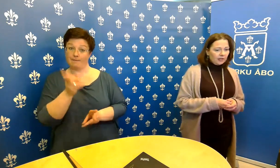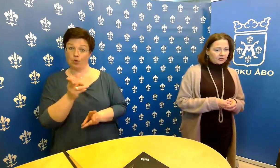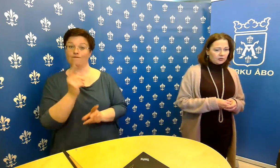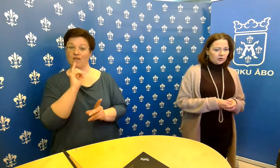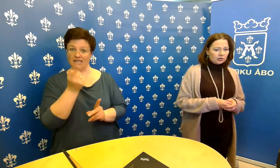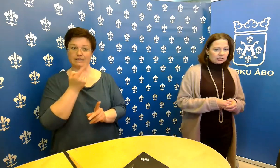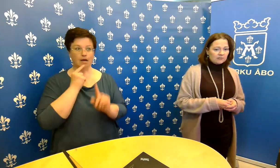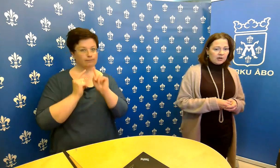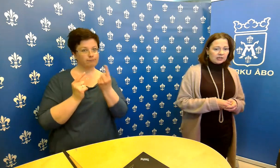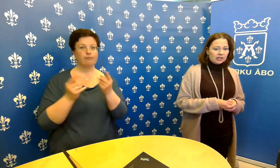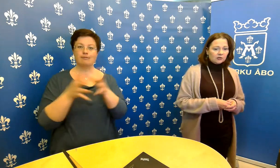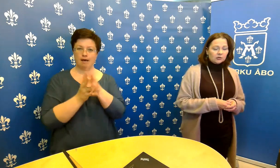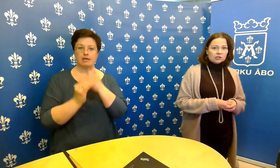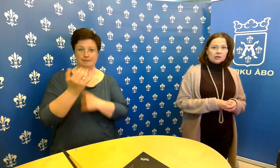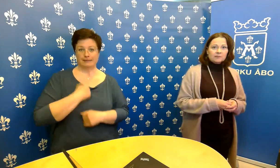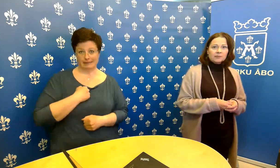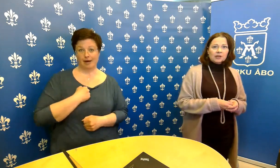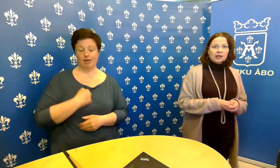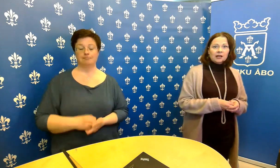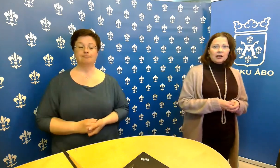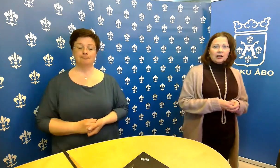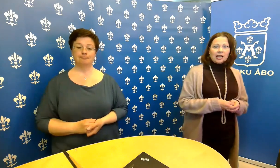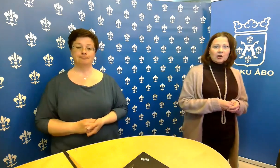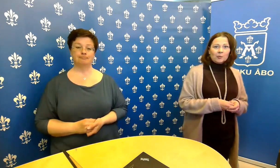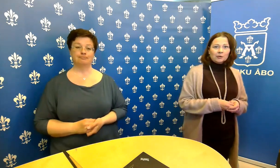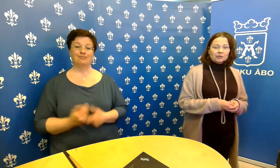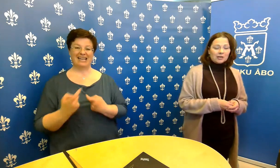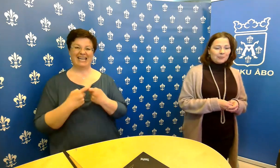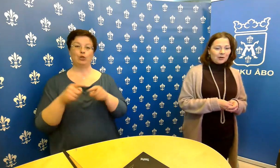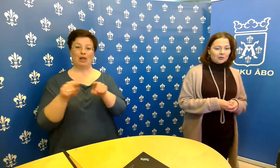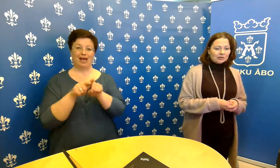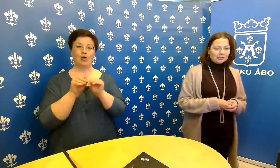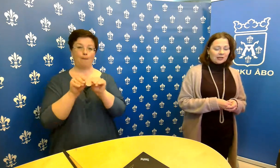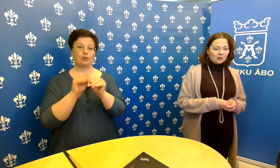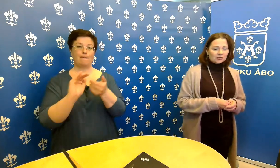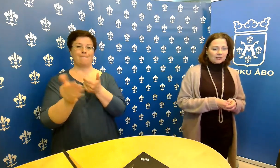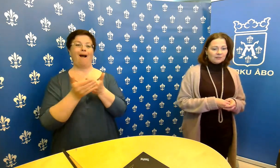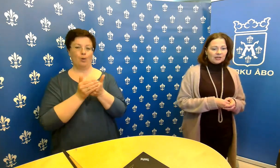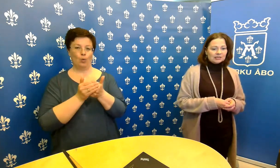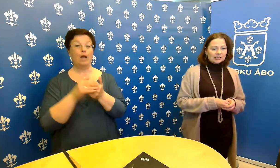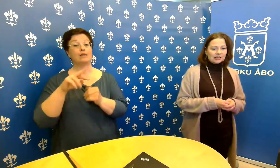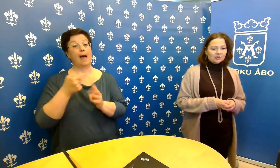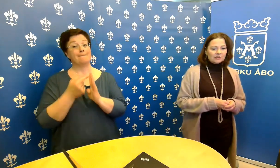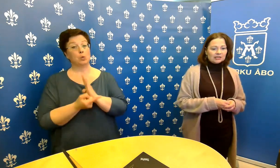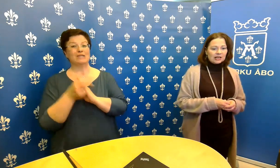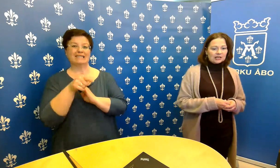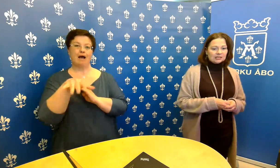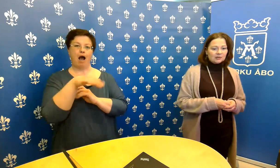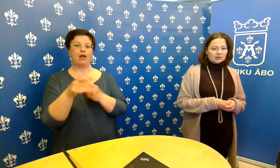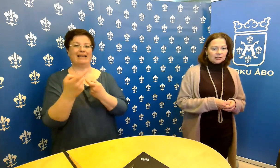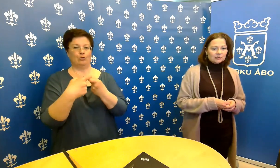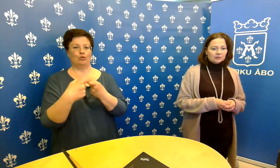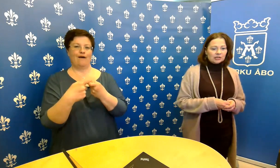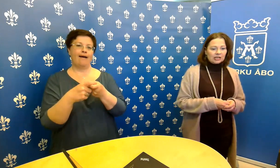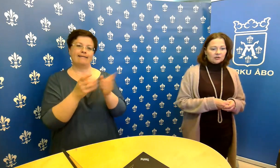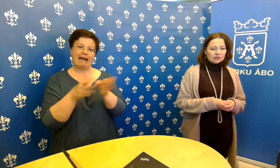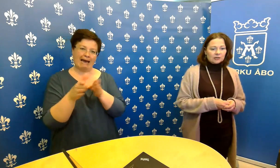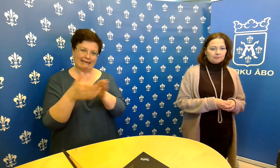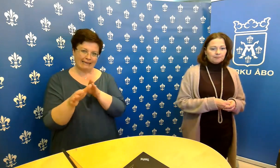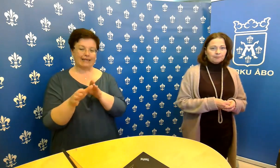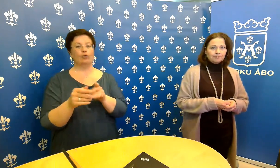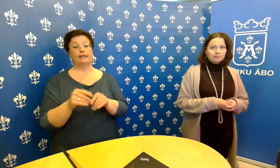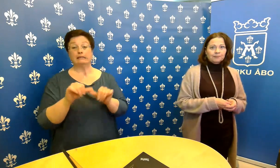yksityiskohtaisempaa tietoa tuosta lähiopetuksien paluusta tai muusta sinne liittyvistä järjestelyistä, jos